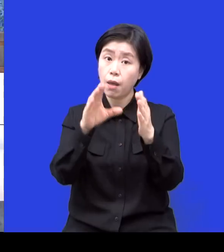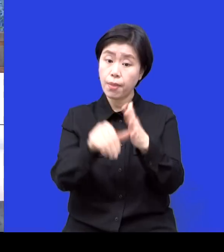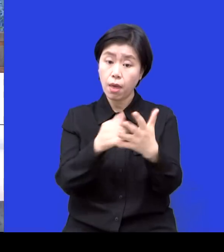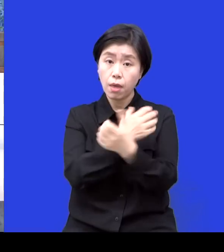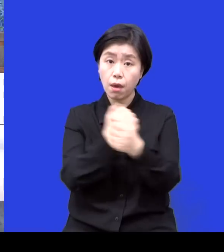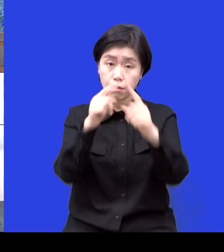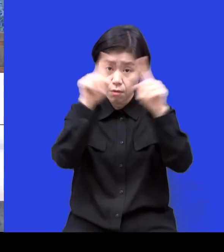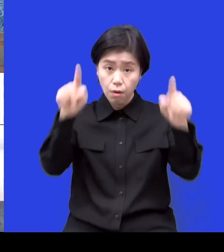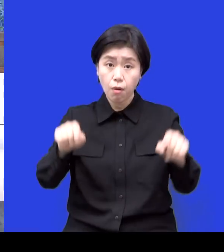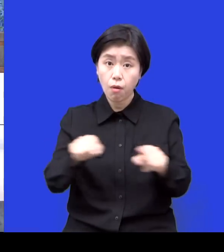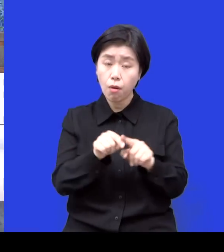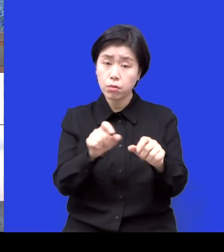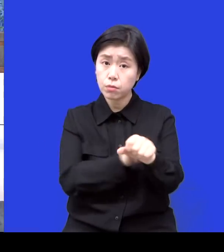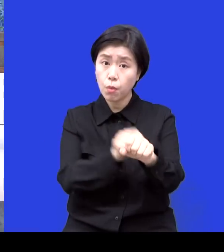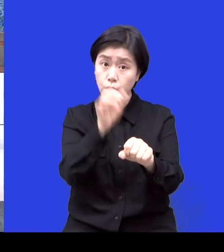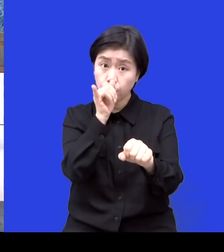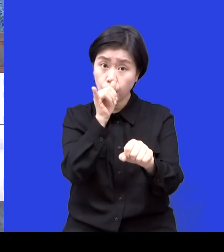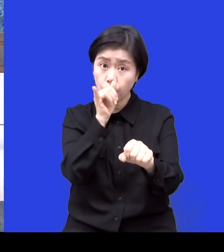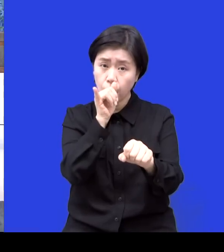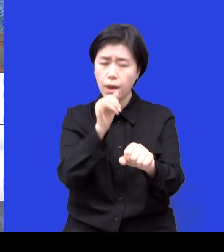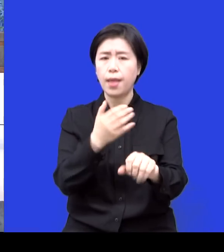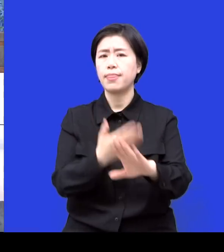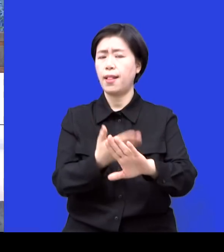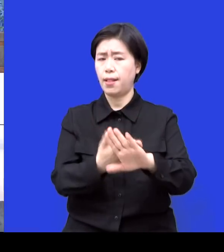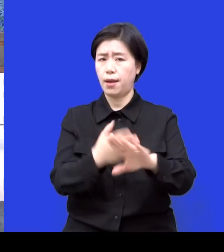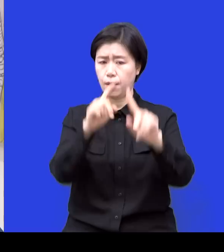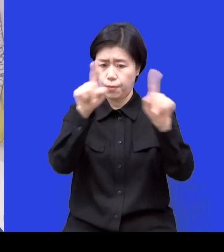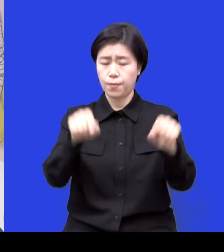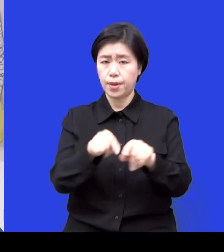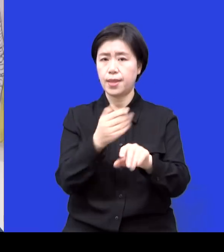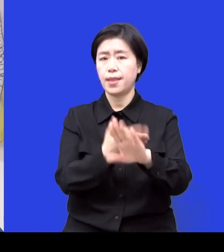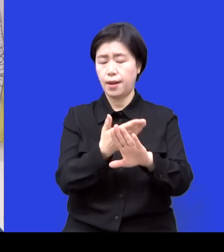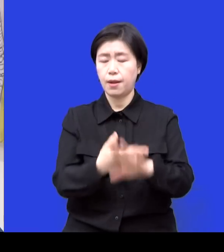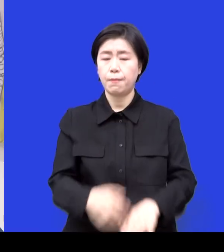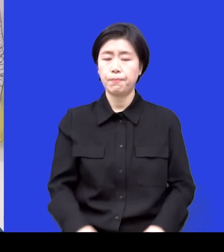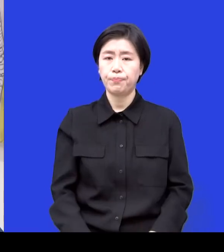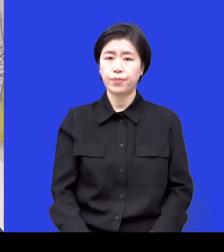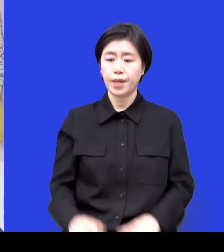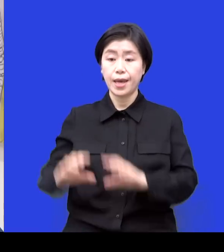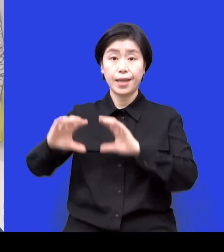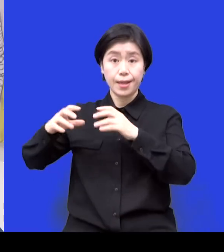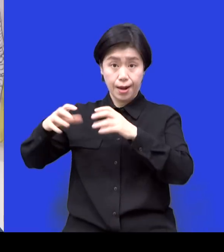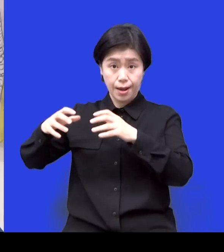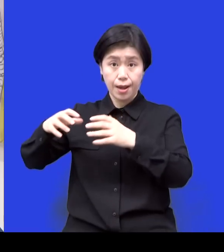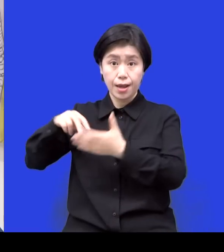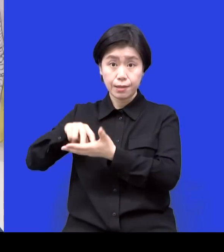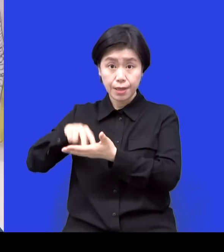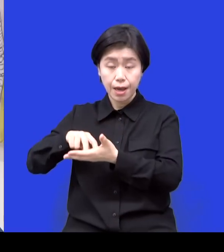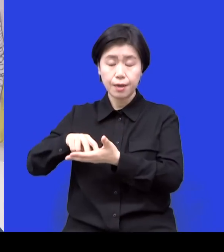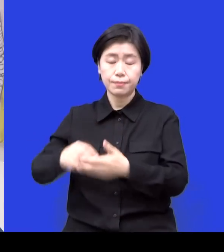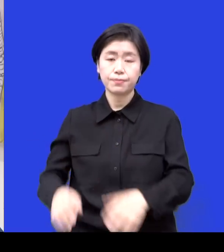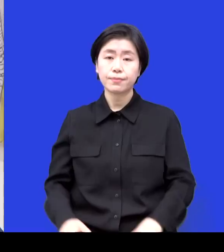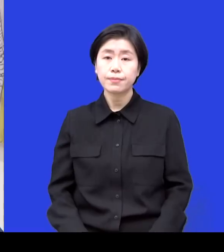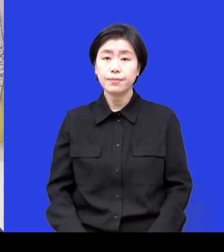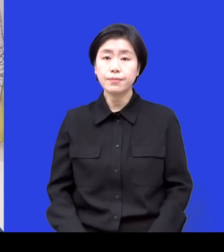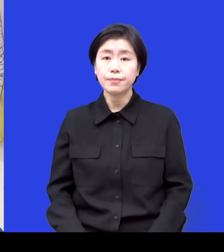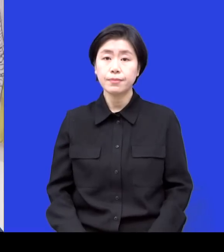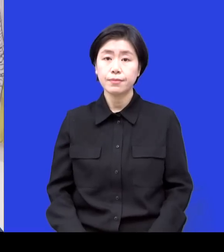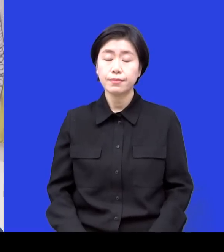계약서 자체가 달라요. 달라요. 나라에서 아이들을 그러니까 집을 그 뭐라 해야 되지